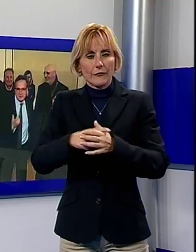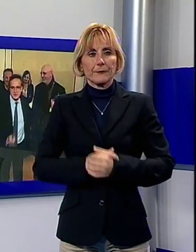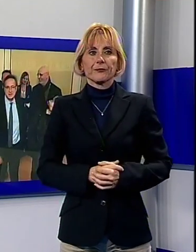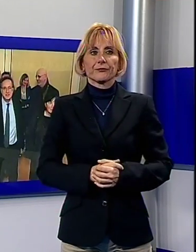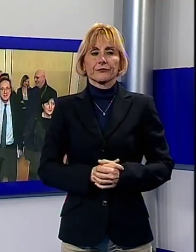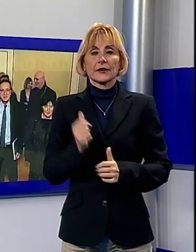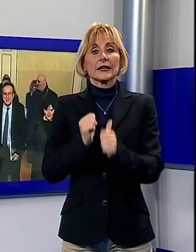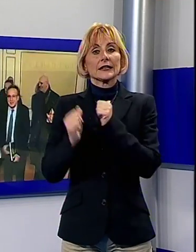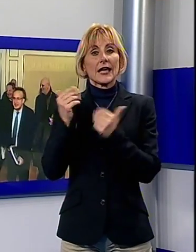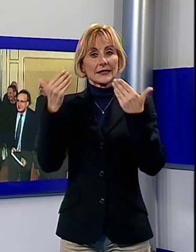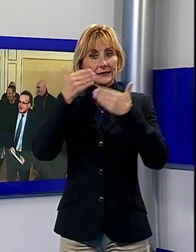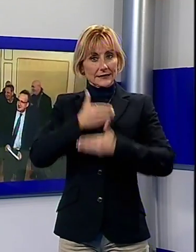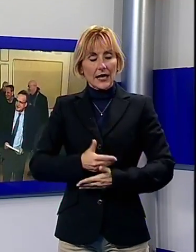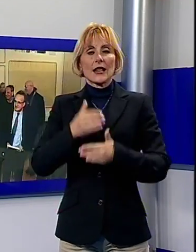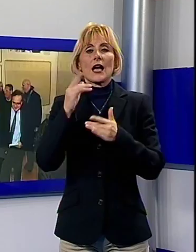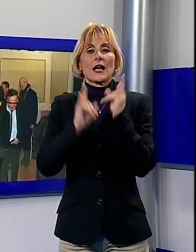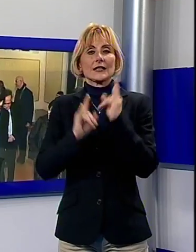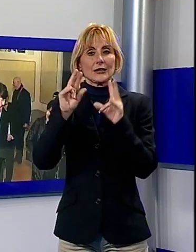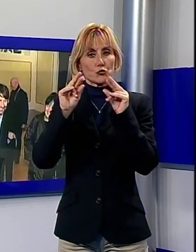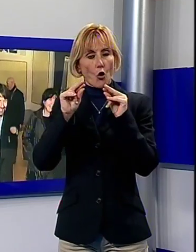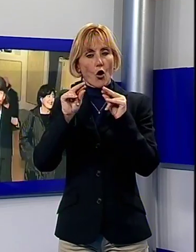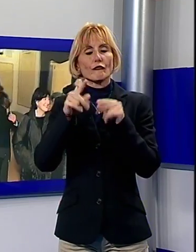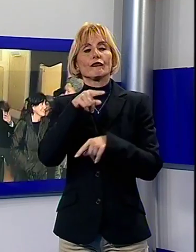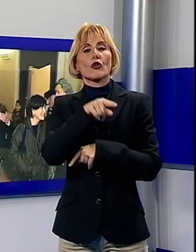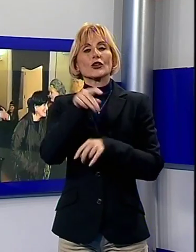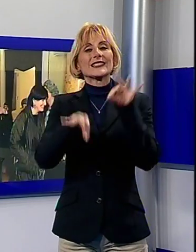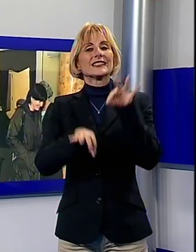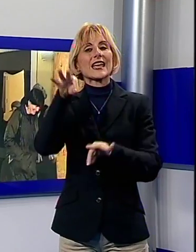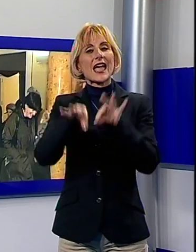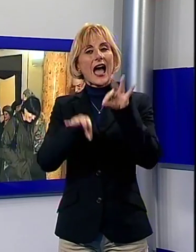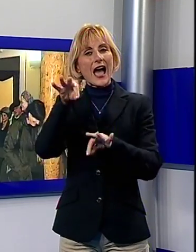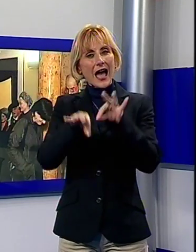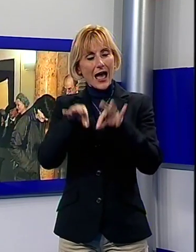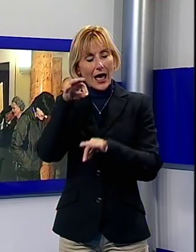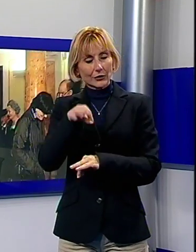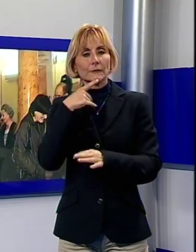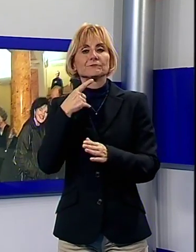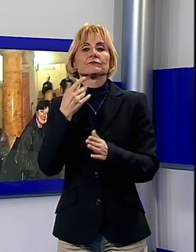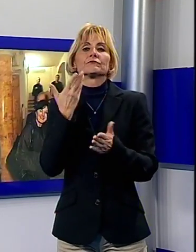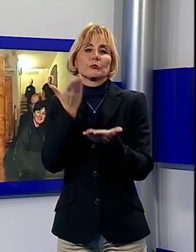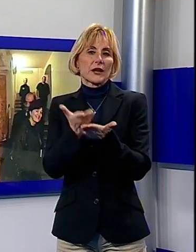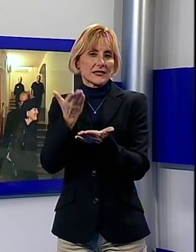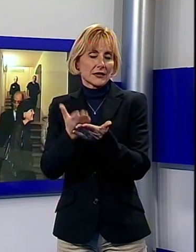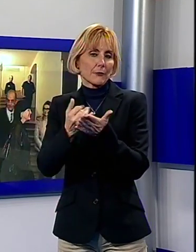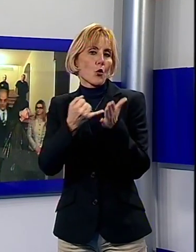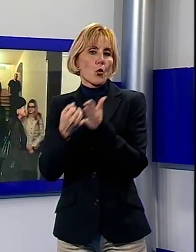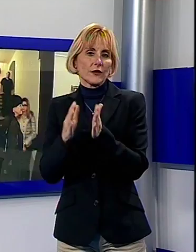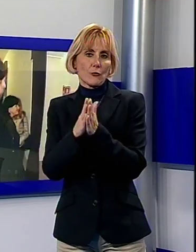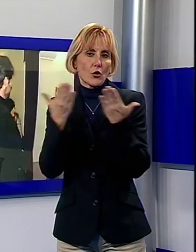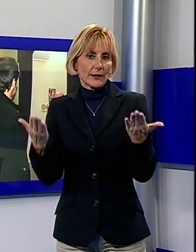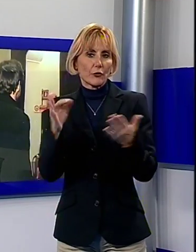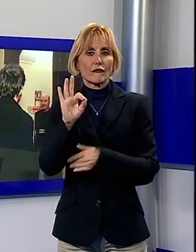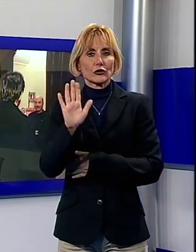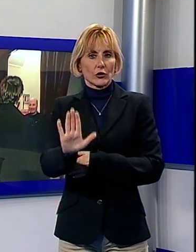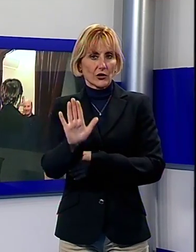Teatro Alfieri di Castelnuovo ha ospitato la presentazione dell'ultimo libro del Ministro dei Beni Culturali Dario Franceschini nell'ambito